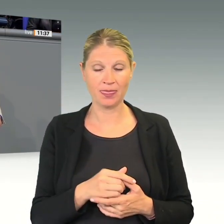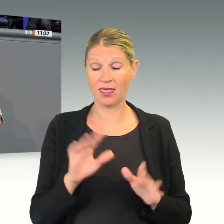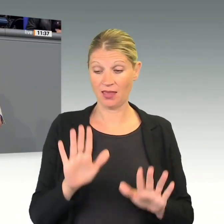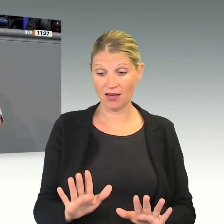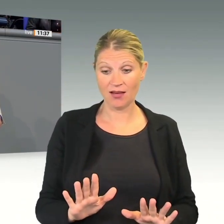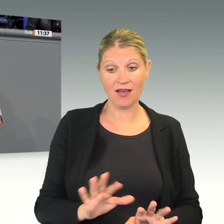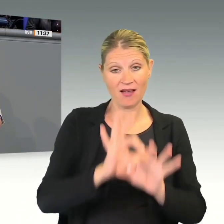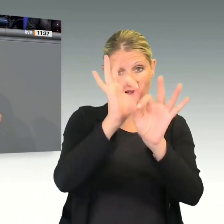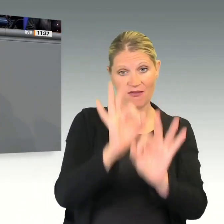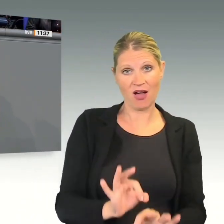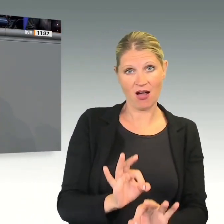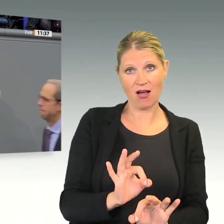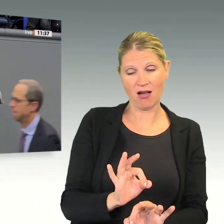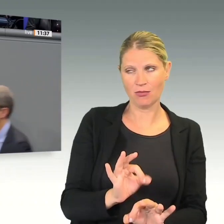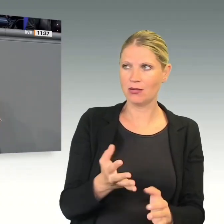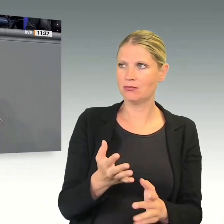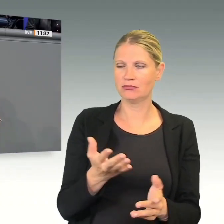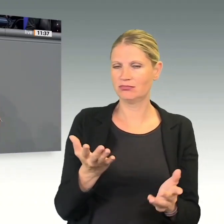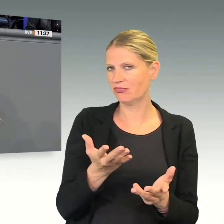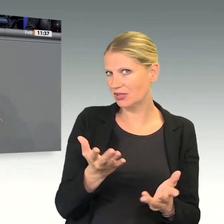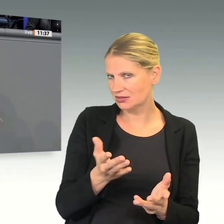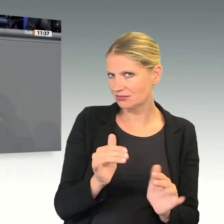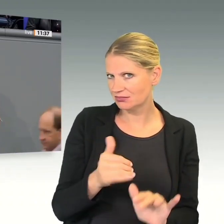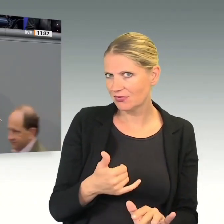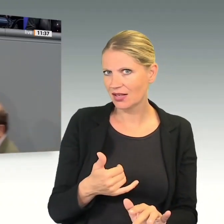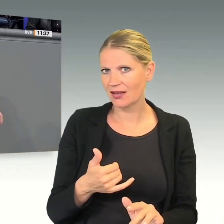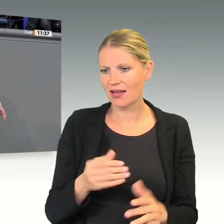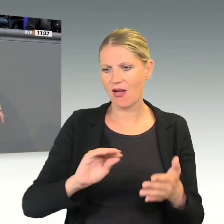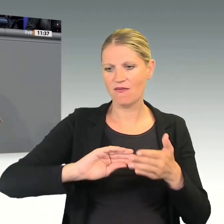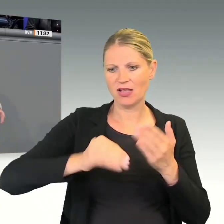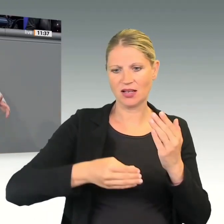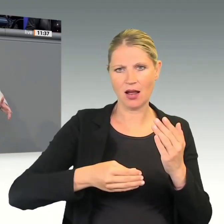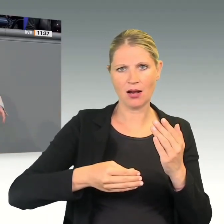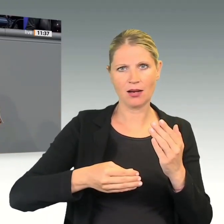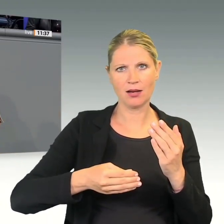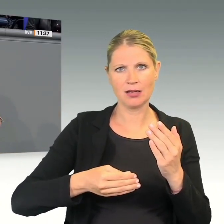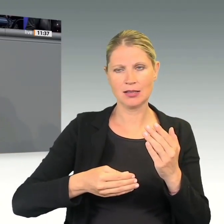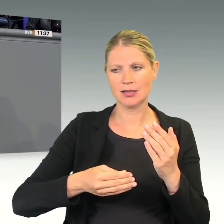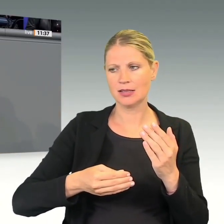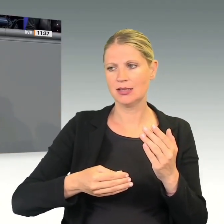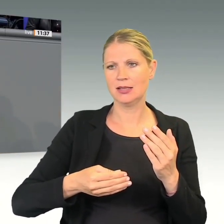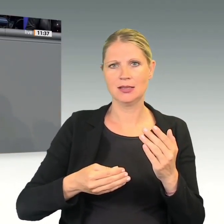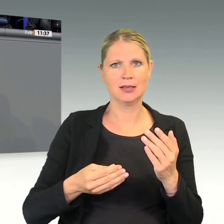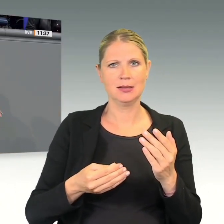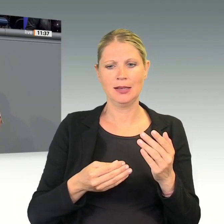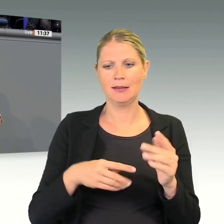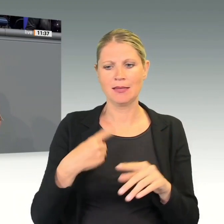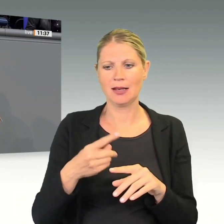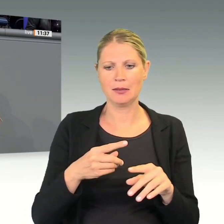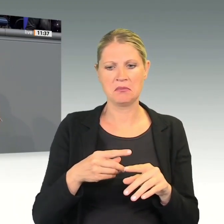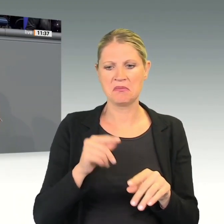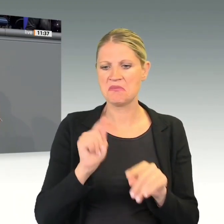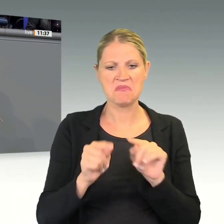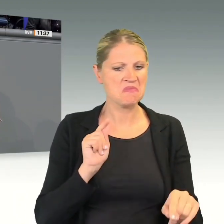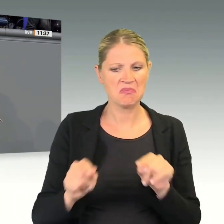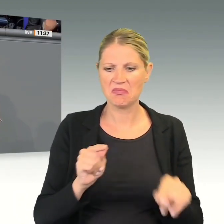dass dieses Vertragswerk auseinandergerupft oder auseinandergenommen wird und wir am Ende in eine Situation